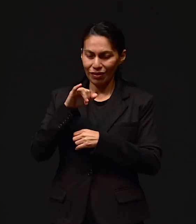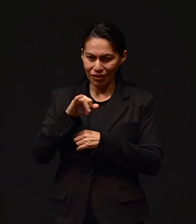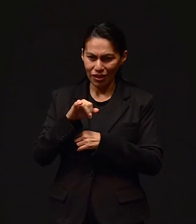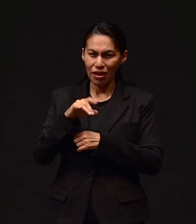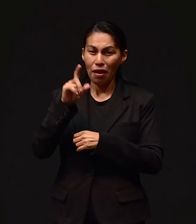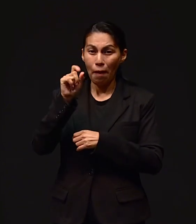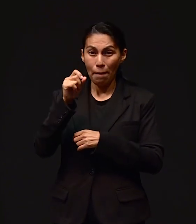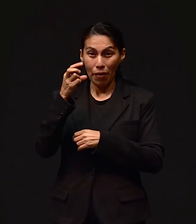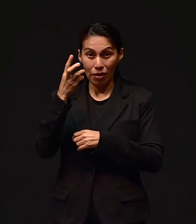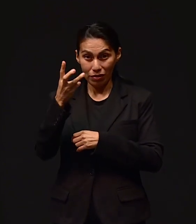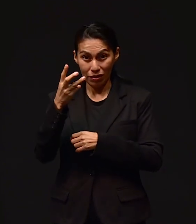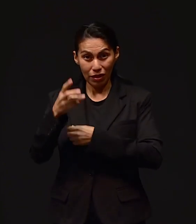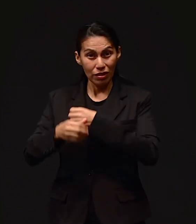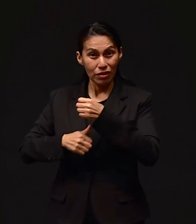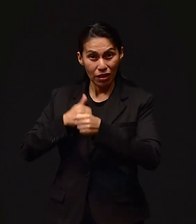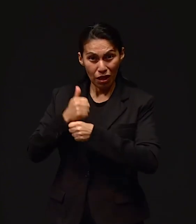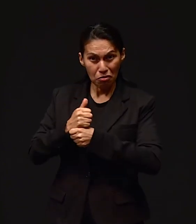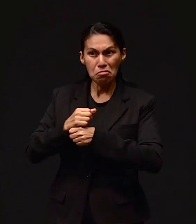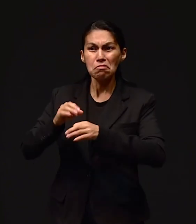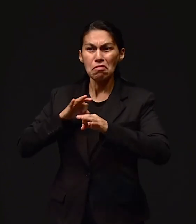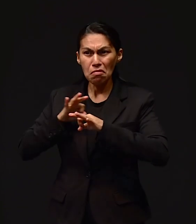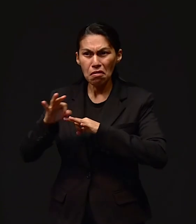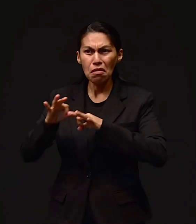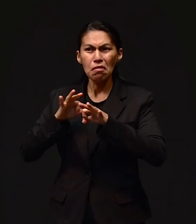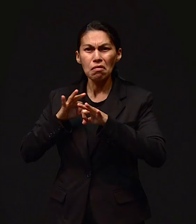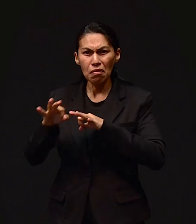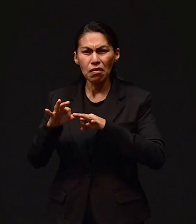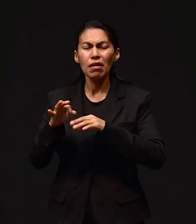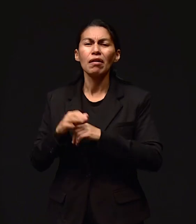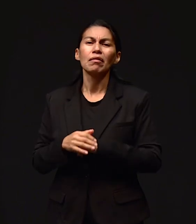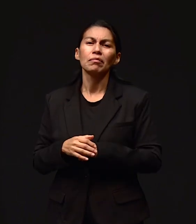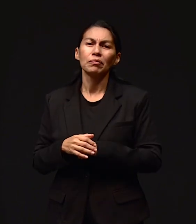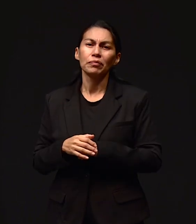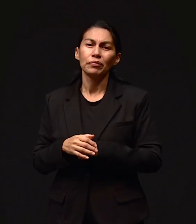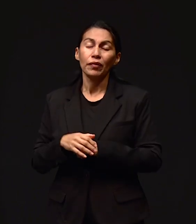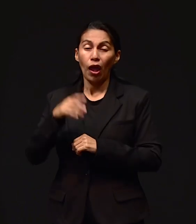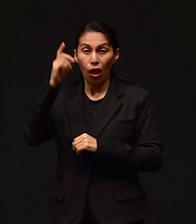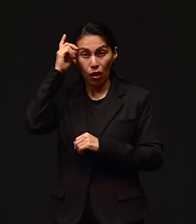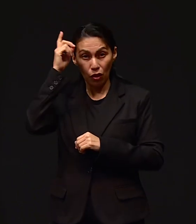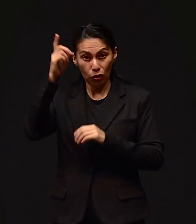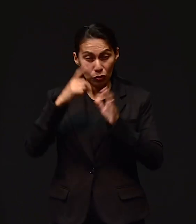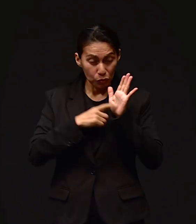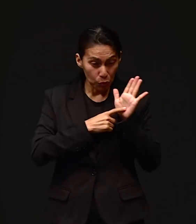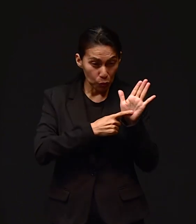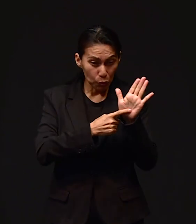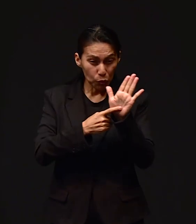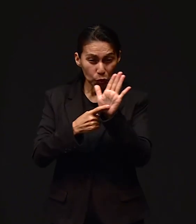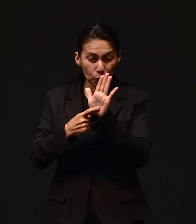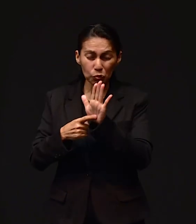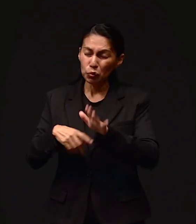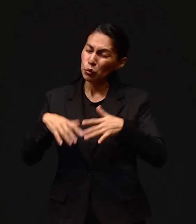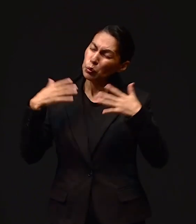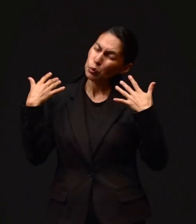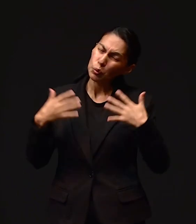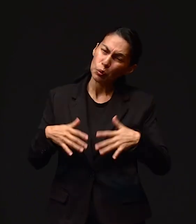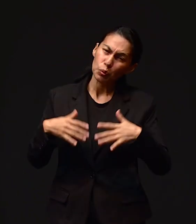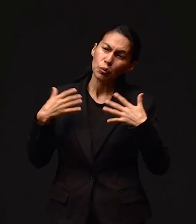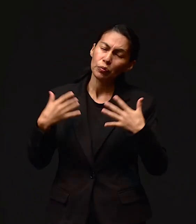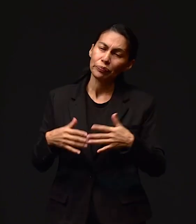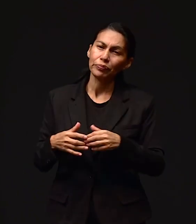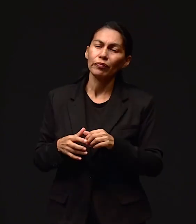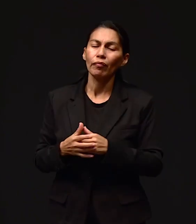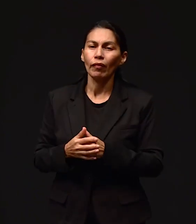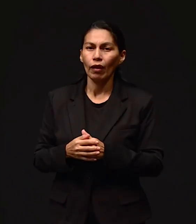ministerio. Y en ese caminar de esos veintitrés años, también Dios se manifestó muchas veces en nuestras vidas.